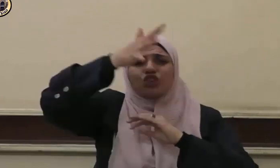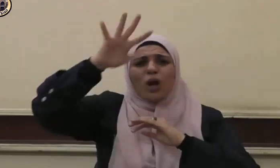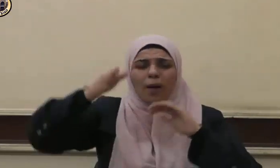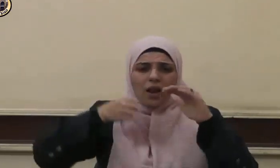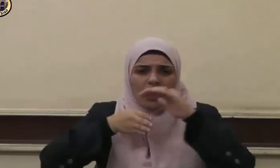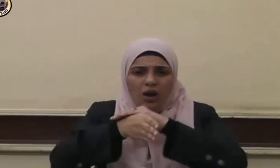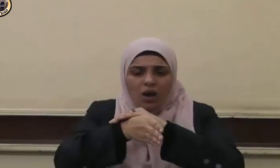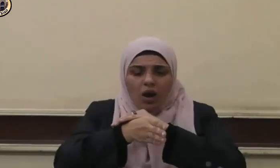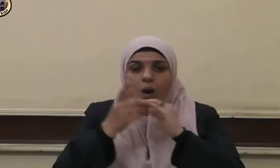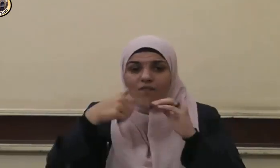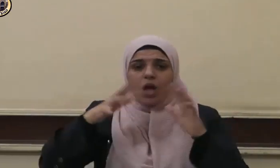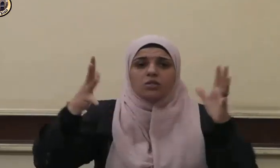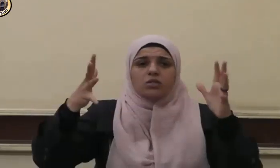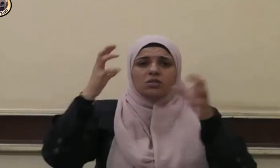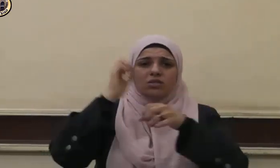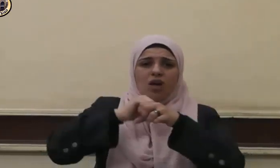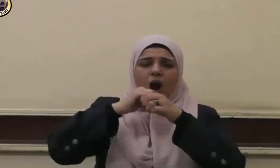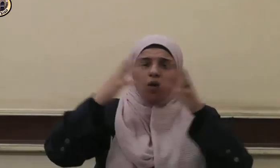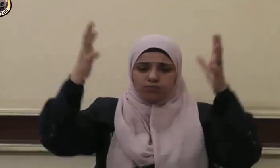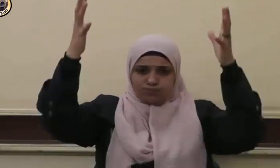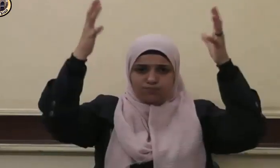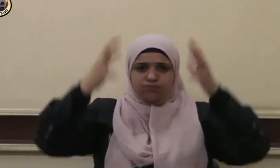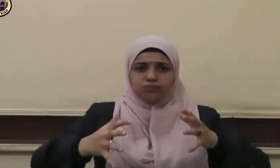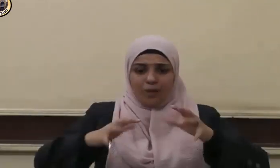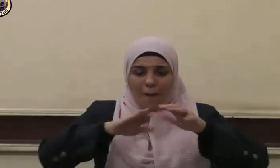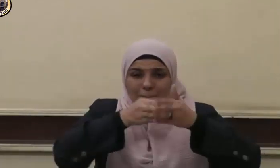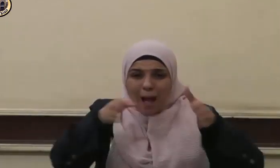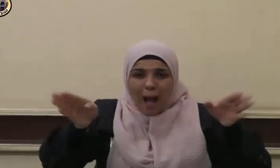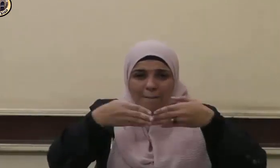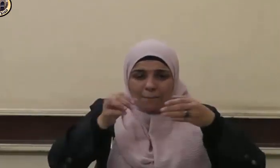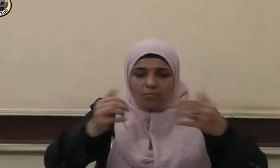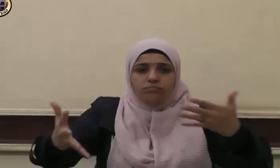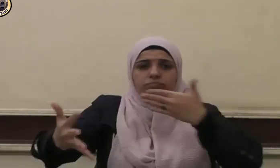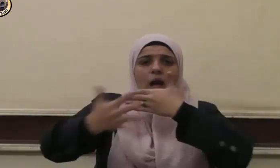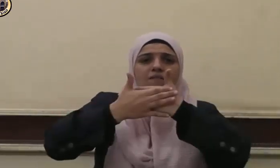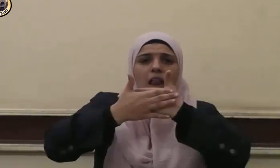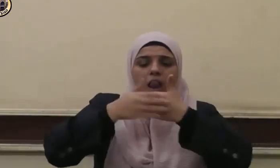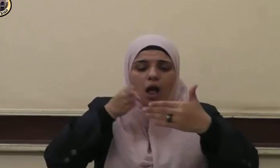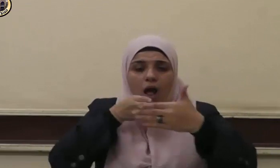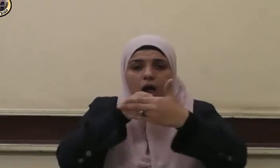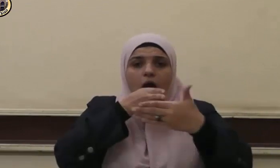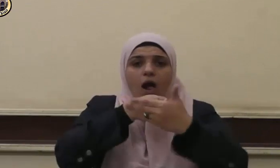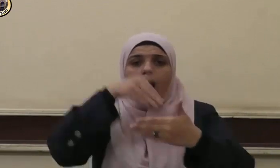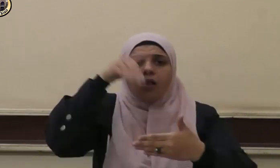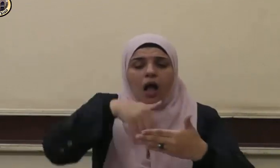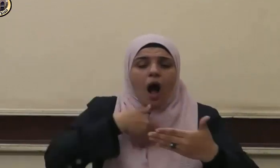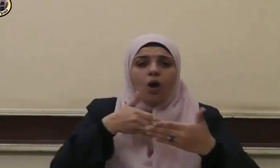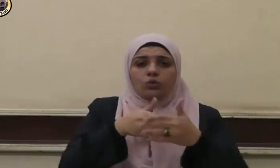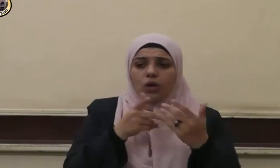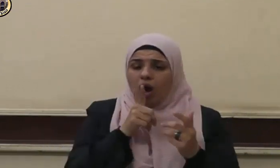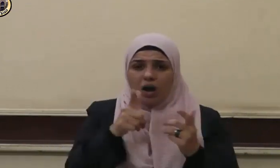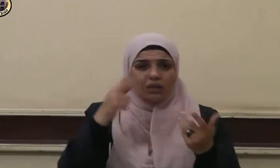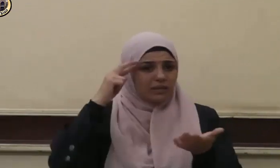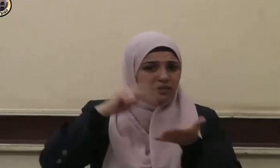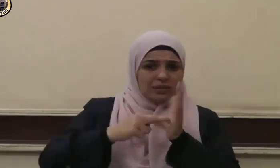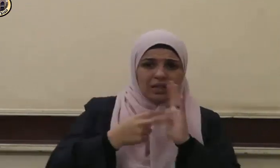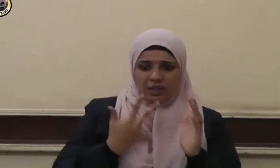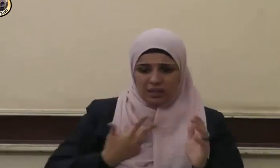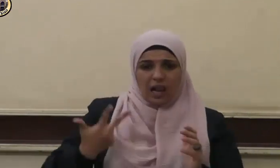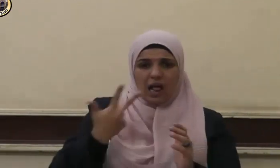فوقعت صخرة على باب الغار فأغلقته عليهم فقالوا إنه